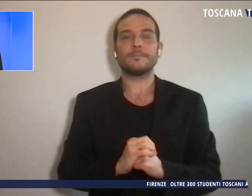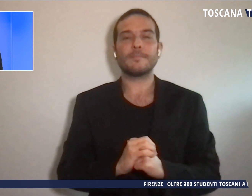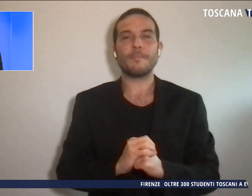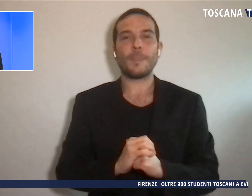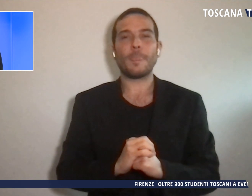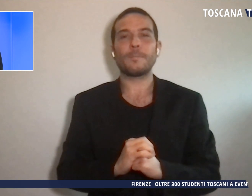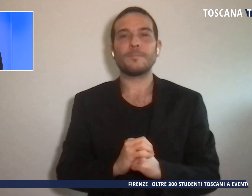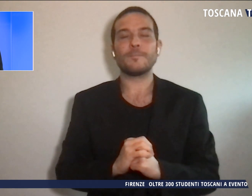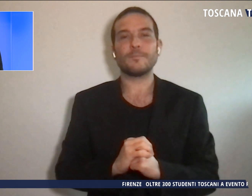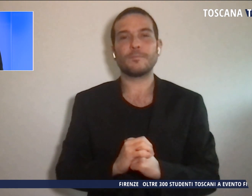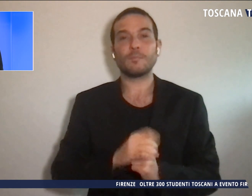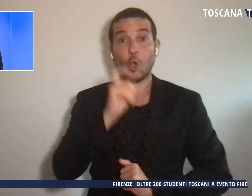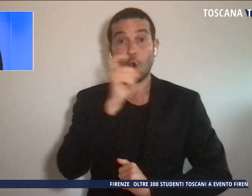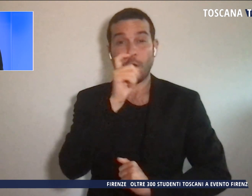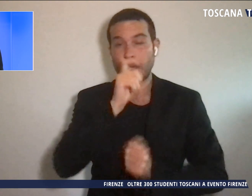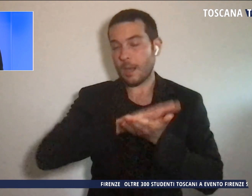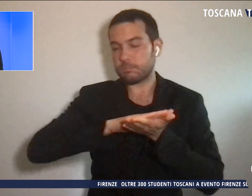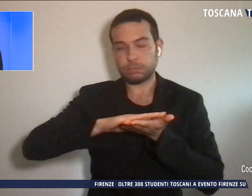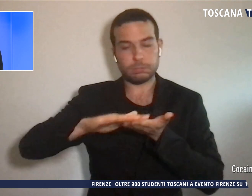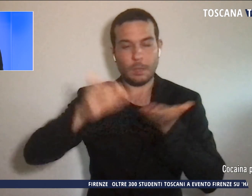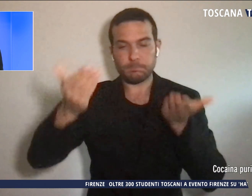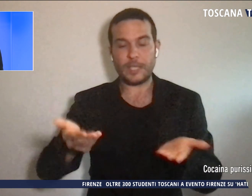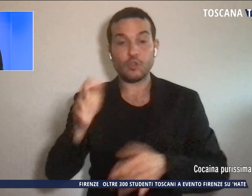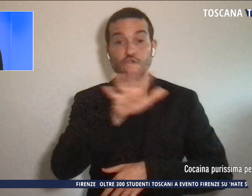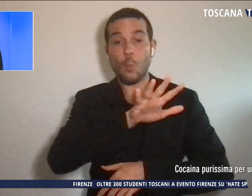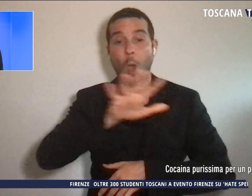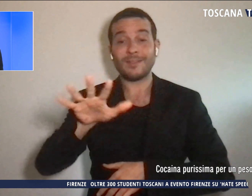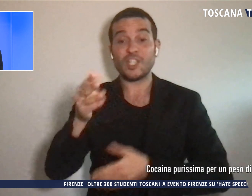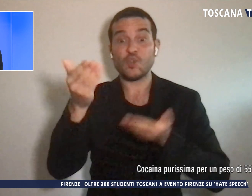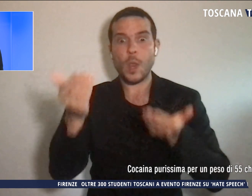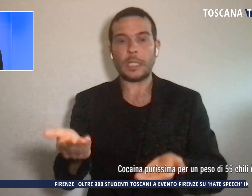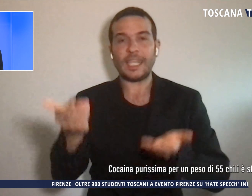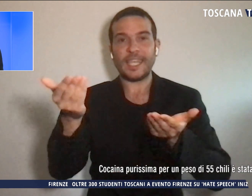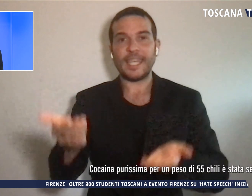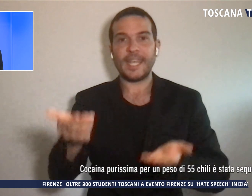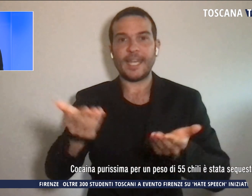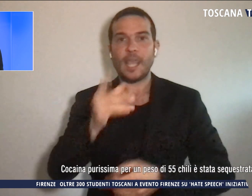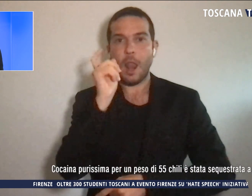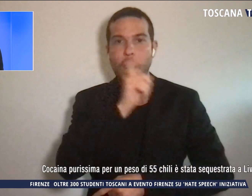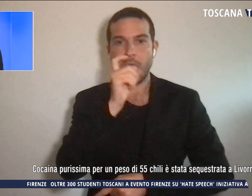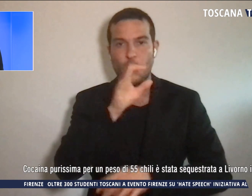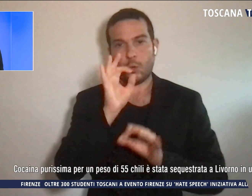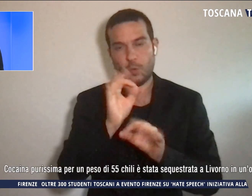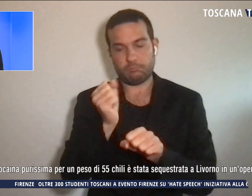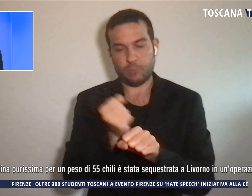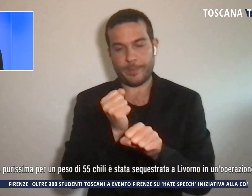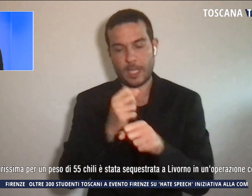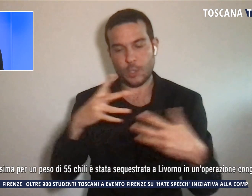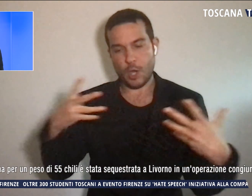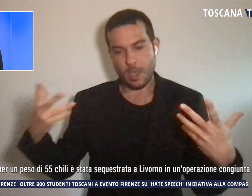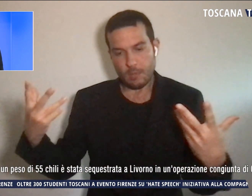Cocaina purissima per un peso di 55 kg è stata sequestrata a Livorno in una operazione congiunta tra